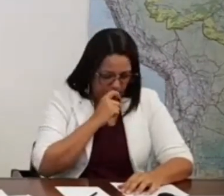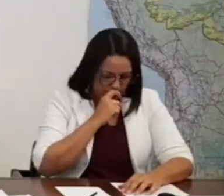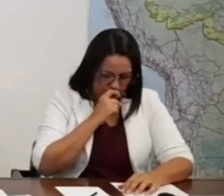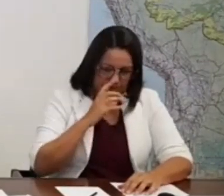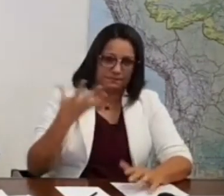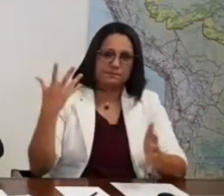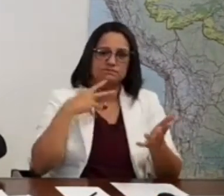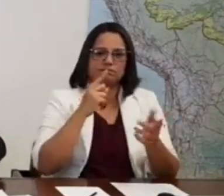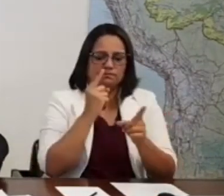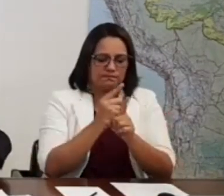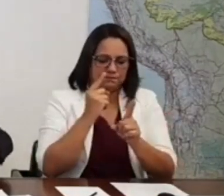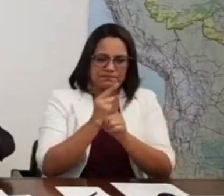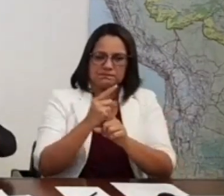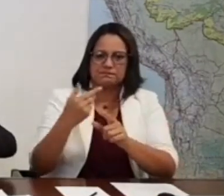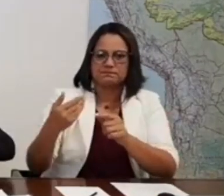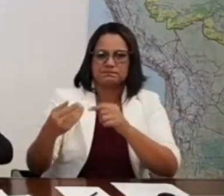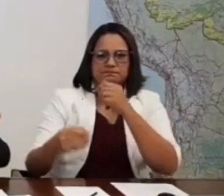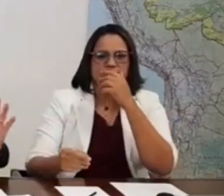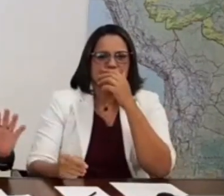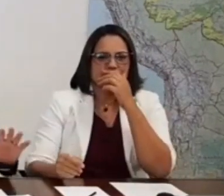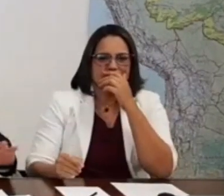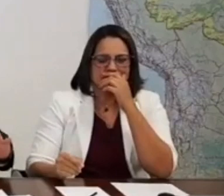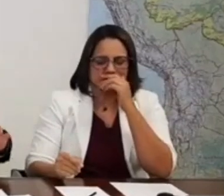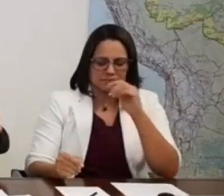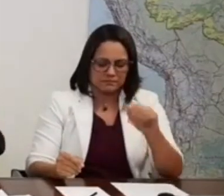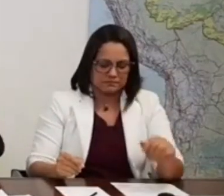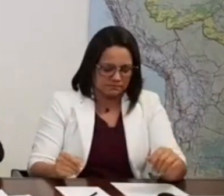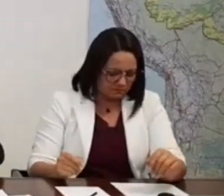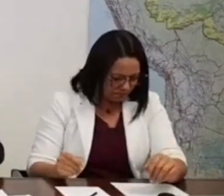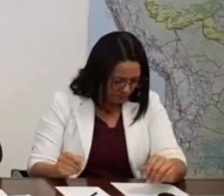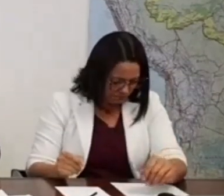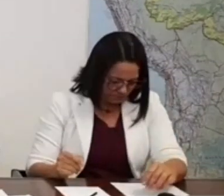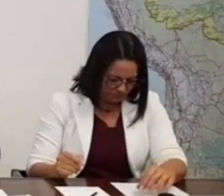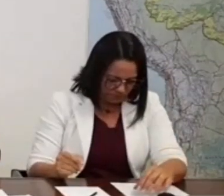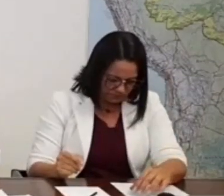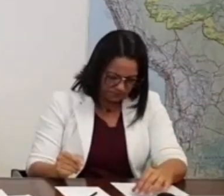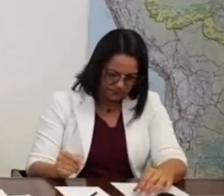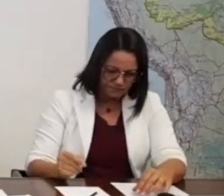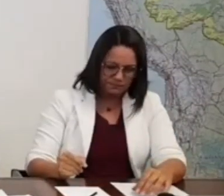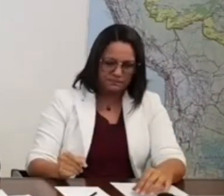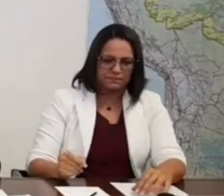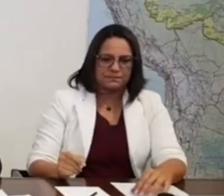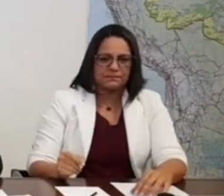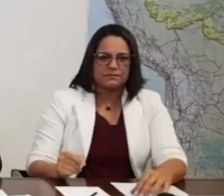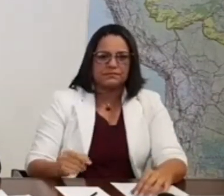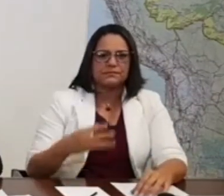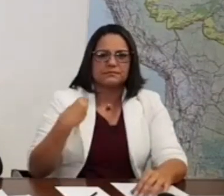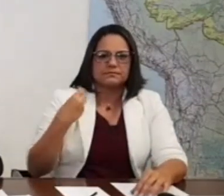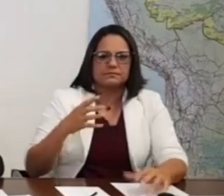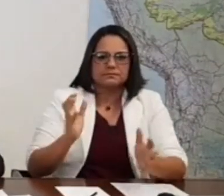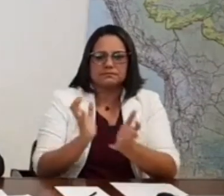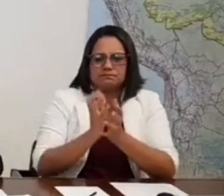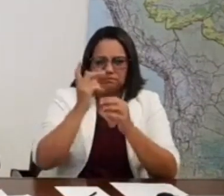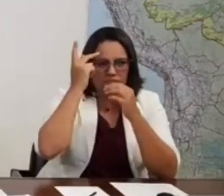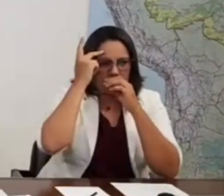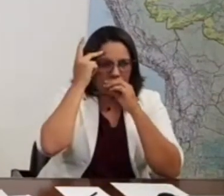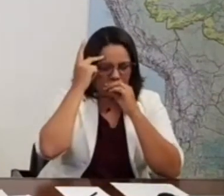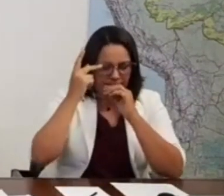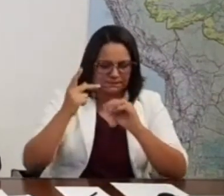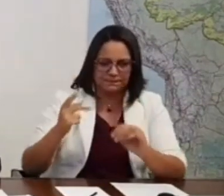suficiente para a imprensa dar a entender que eu vou estar em algum lugar com o Foro de São Paulo, não tem nada a ver isso aí. O Evo Morales,